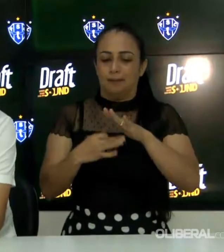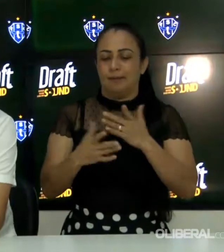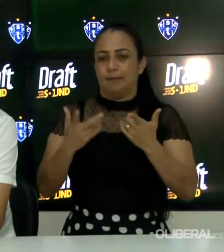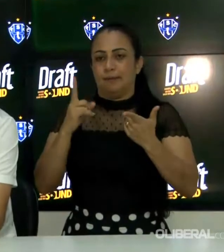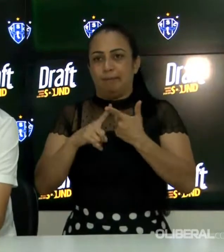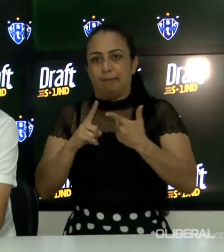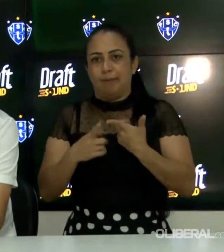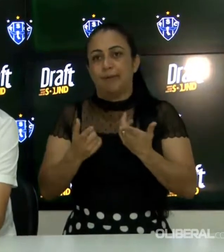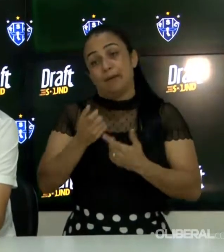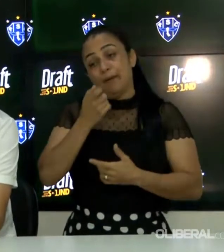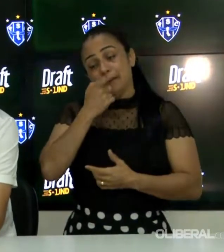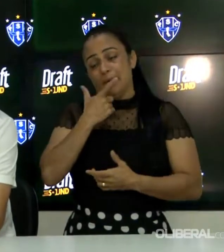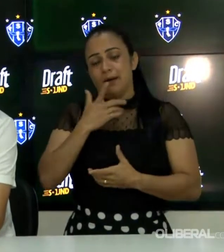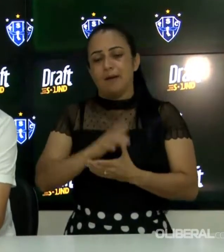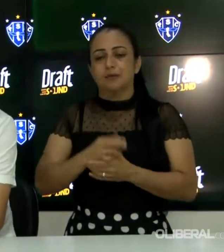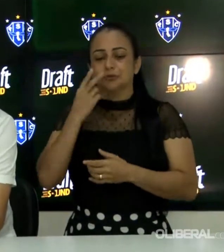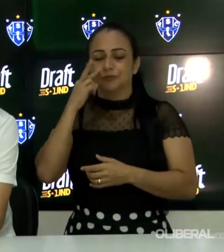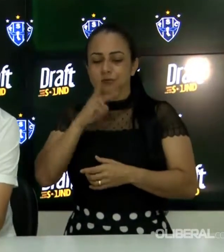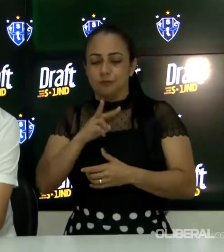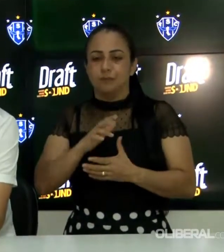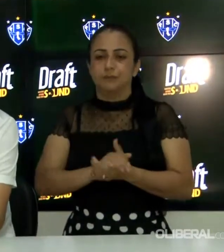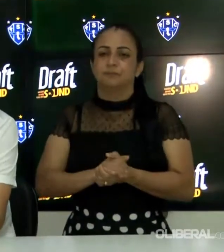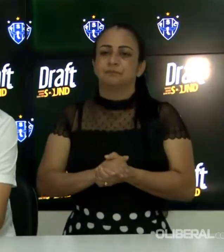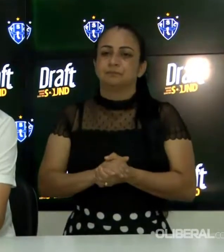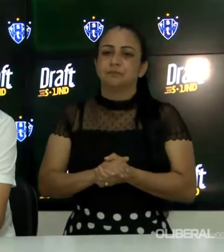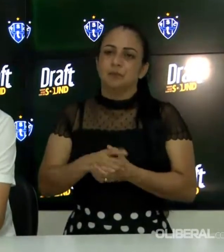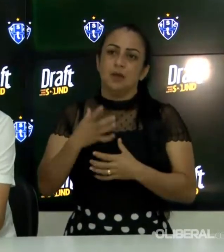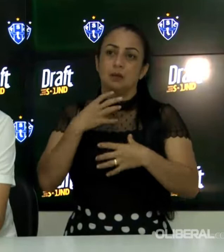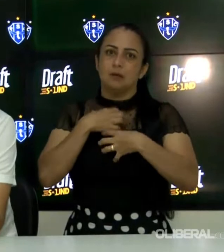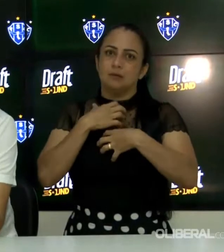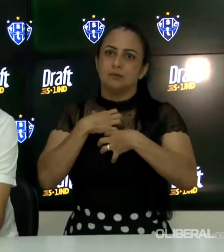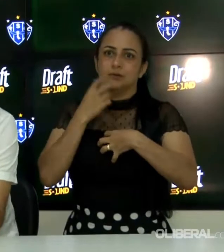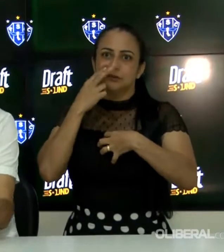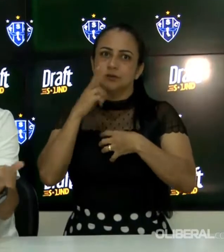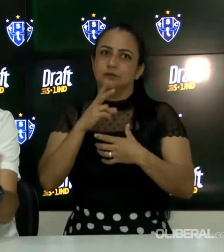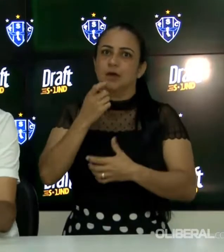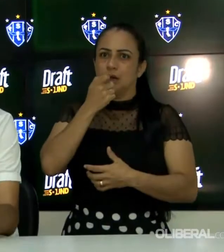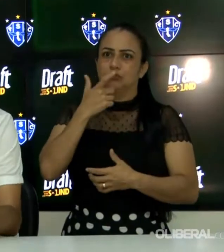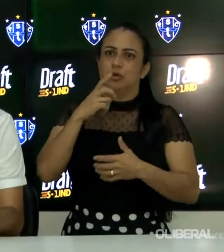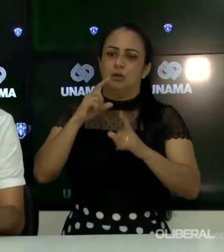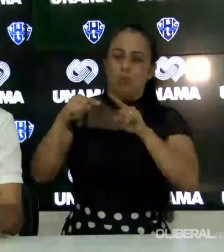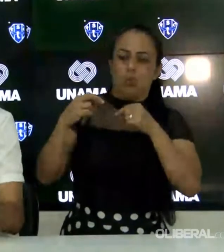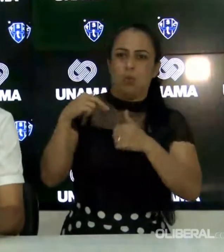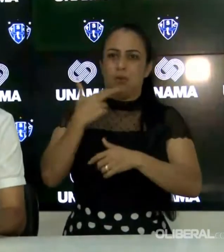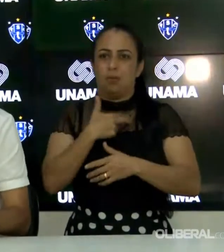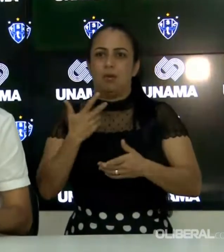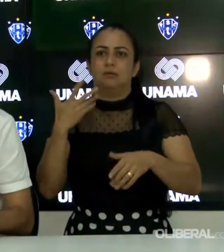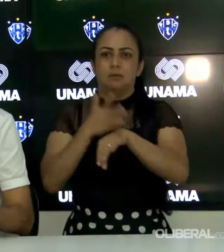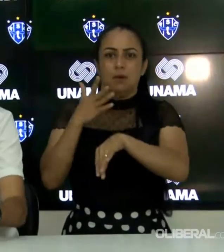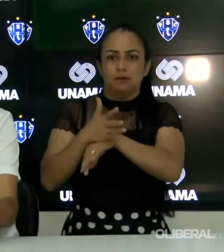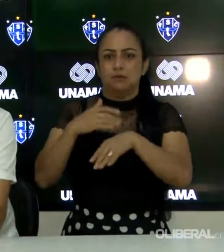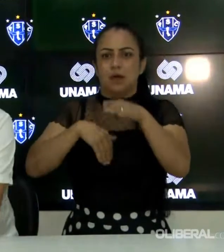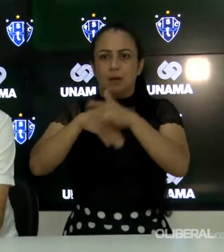Reis. Acho, não quero ver a imagem ainda. Foi a sensação que eu tive ali naquele momento do jogo. E a gente acabou jogando, naquele momento que eu